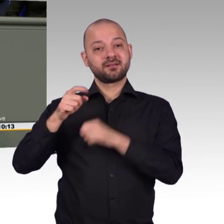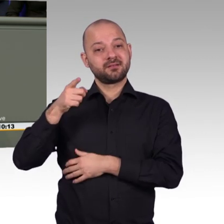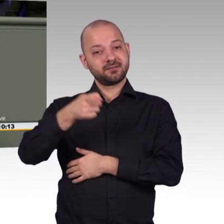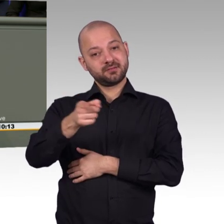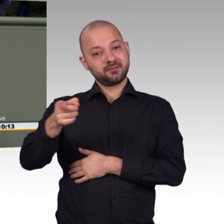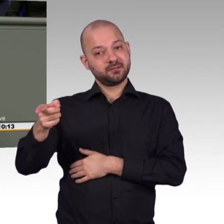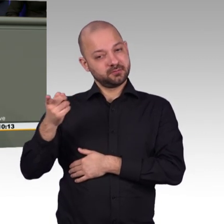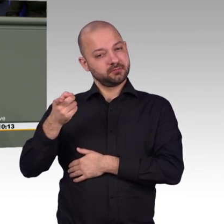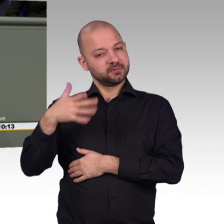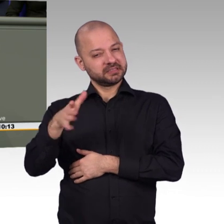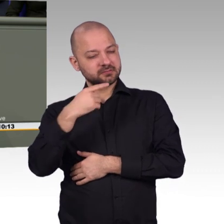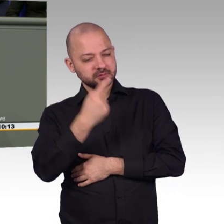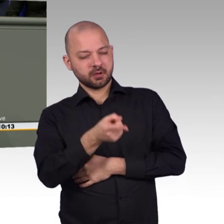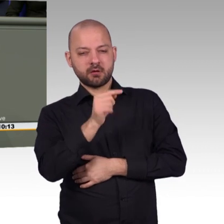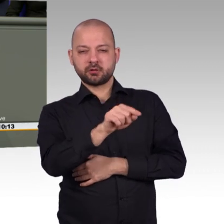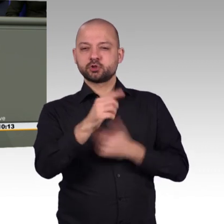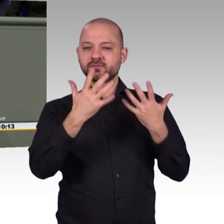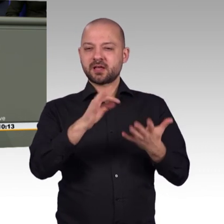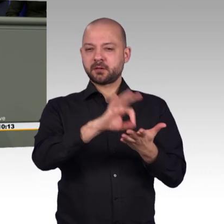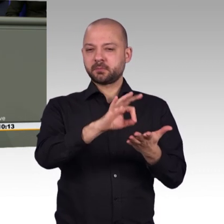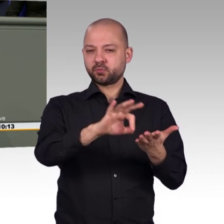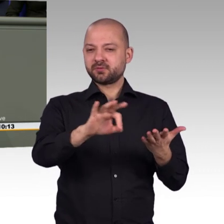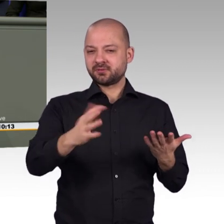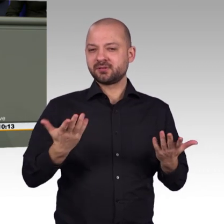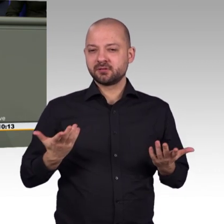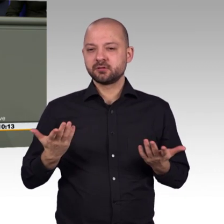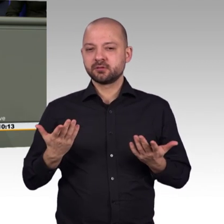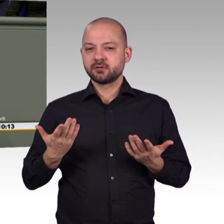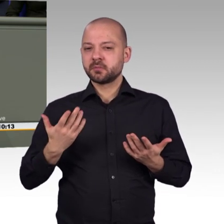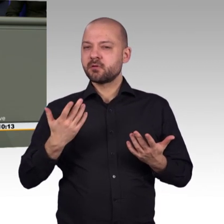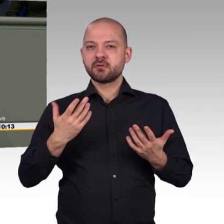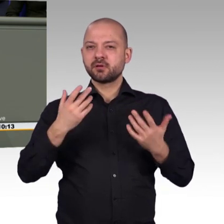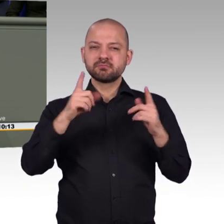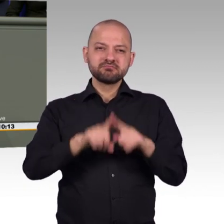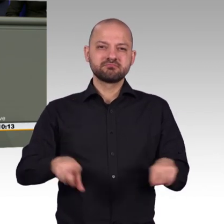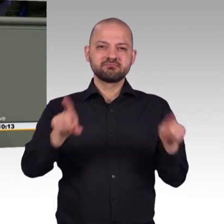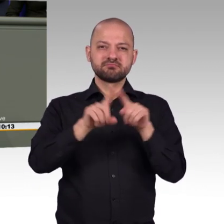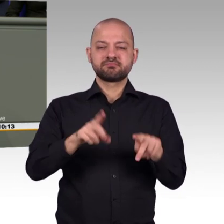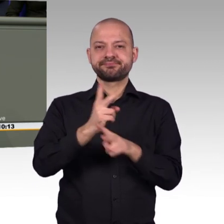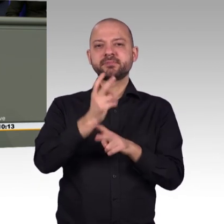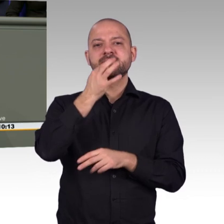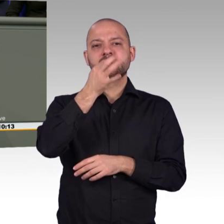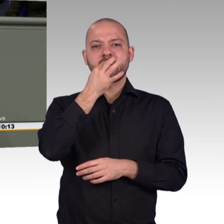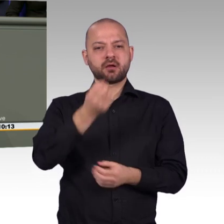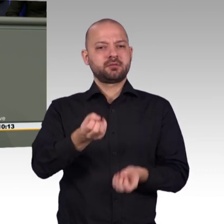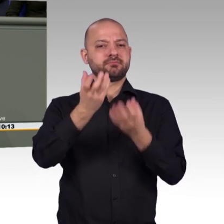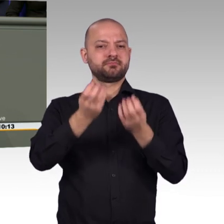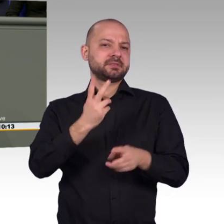Synergieeffekte zwischen den Ministerien, auch in Kooperation mit Wirtschaft und Wissenschaft greifen. Das klingt in meinen